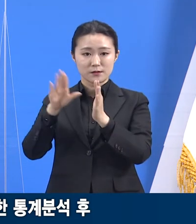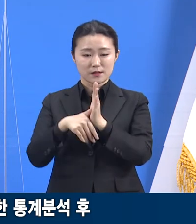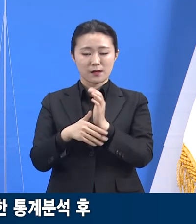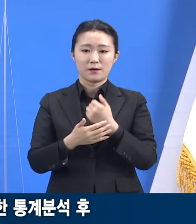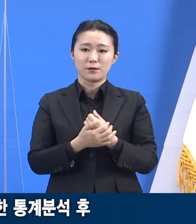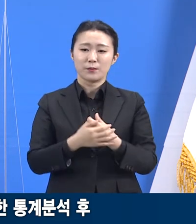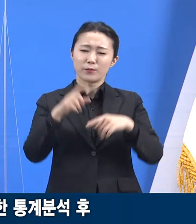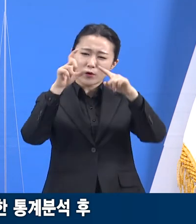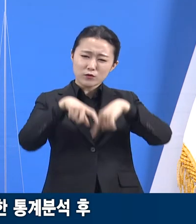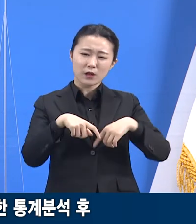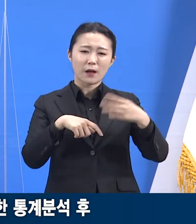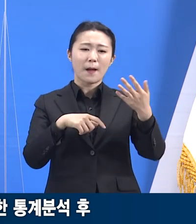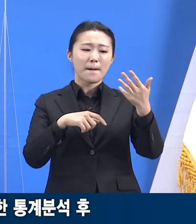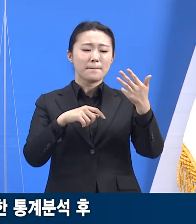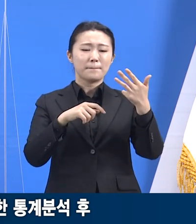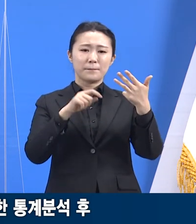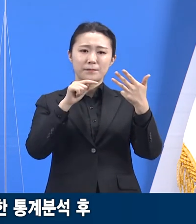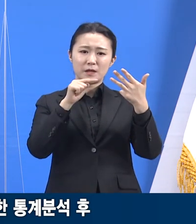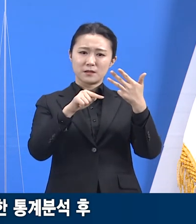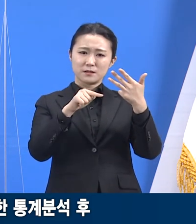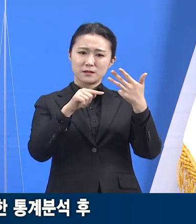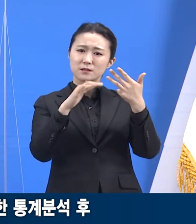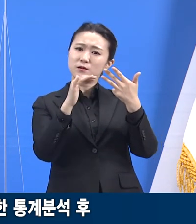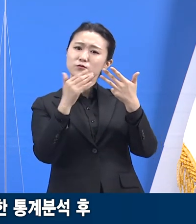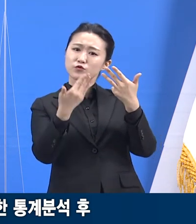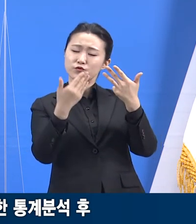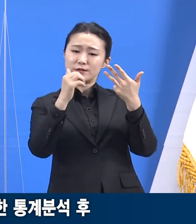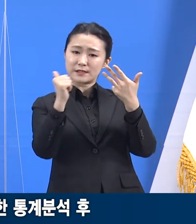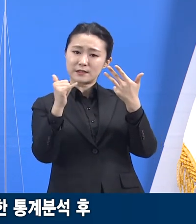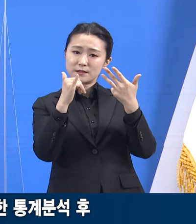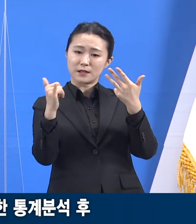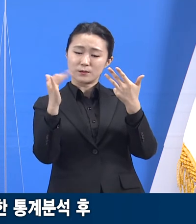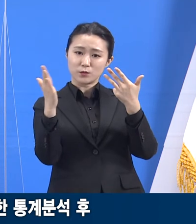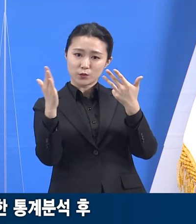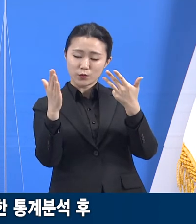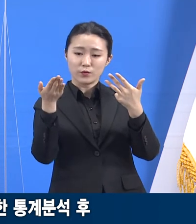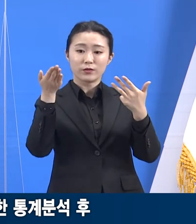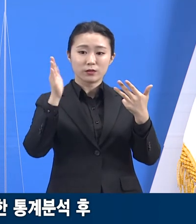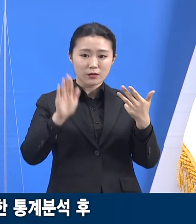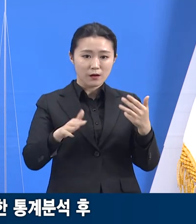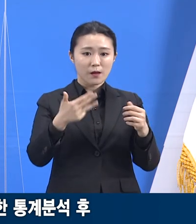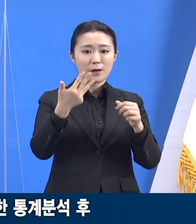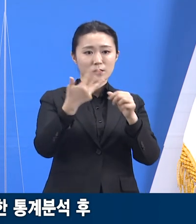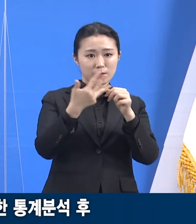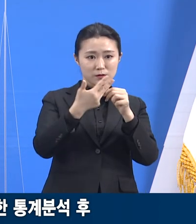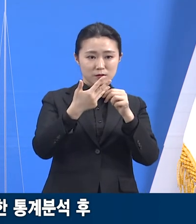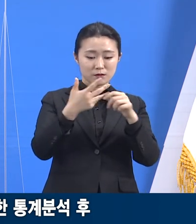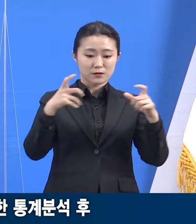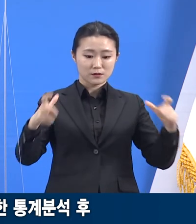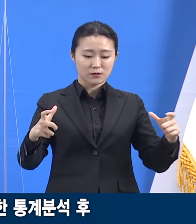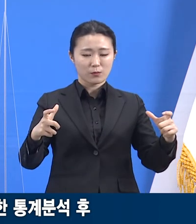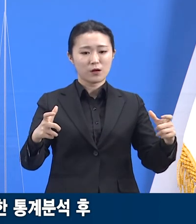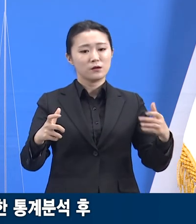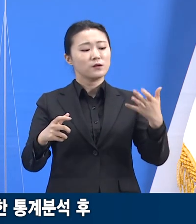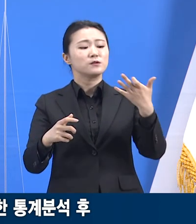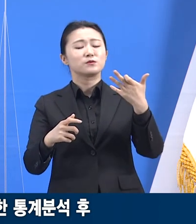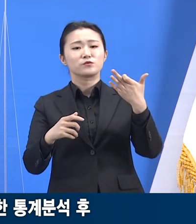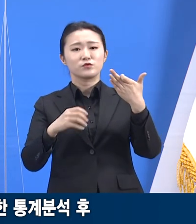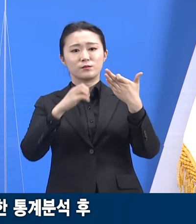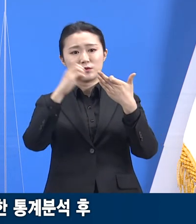같은 기간 제8권역은 인구 10만 명당 19.1명으로 2배 이상 높았습니다.